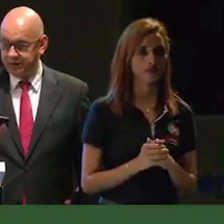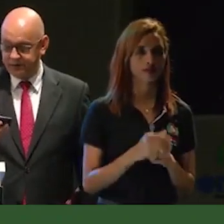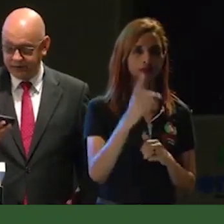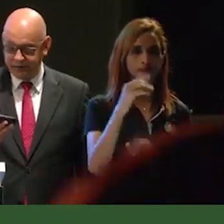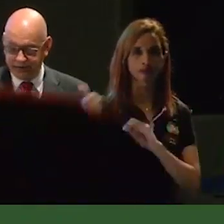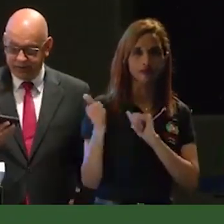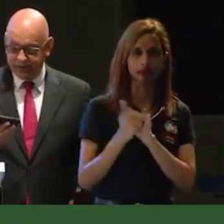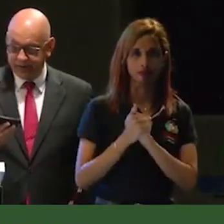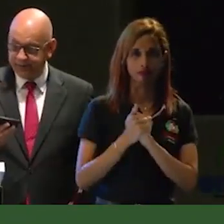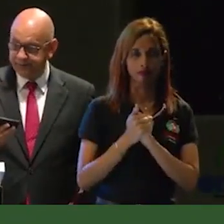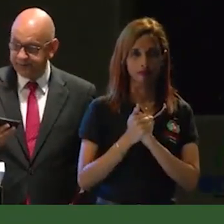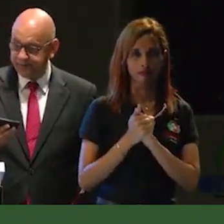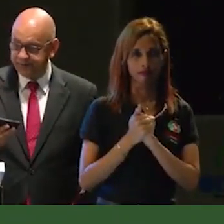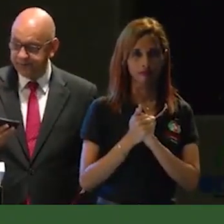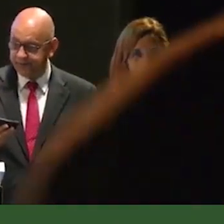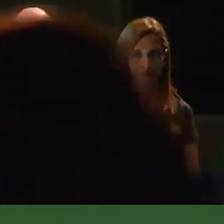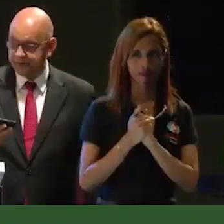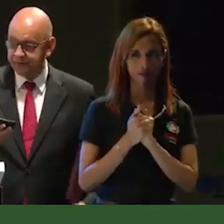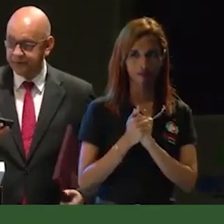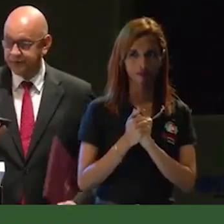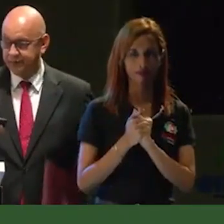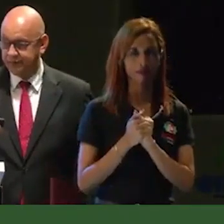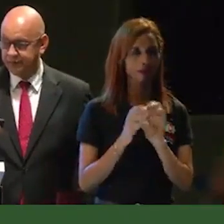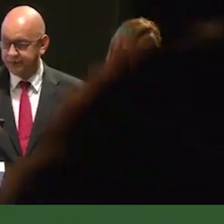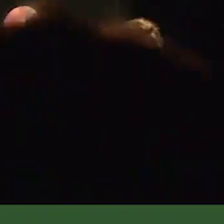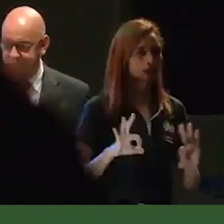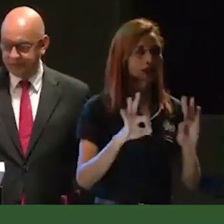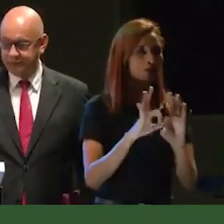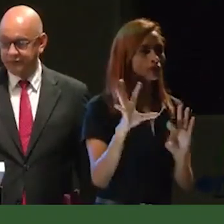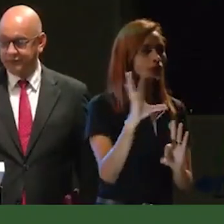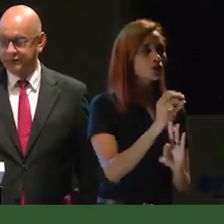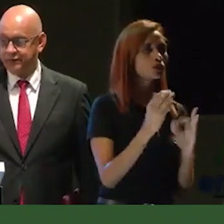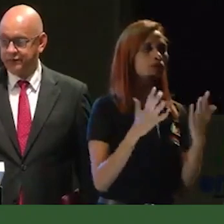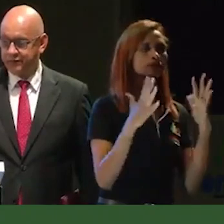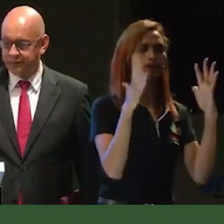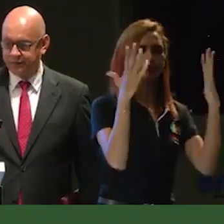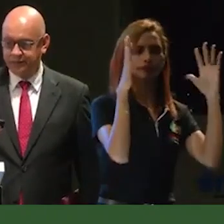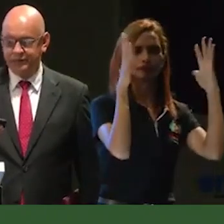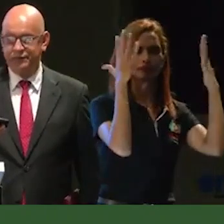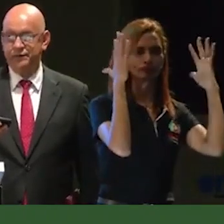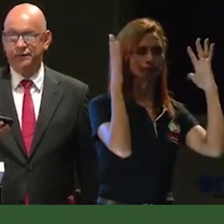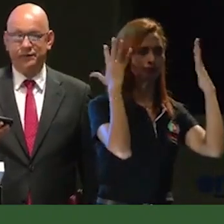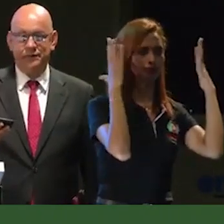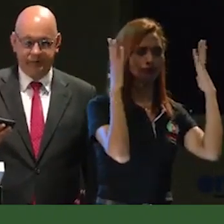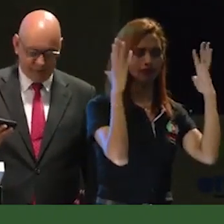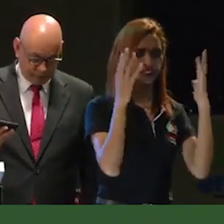acompañen con un aplauso inmenso, grande,